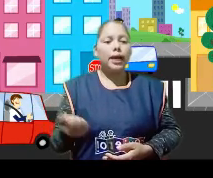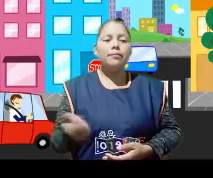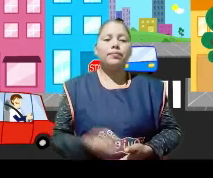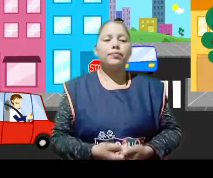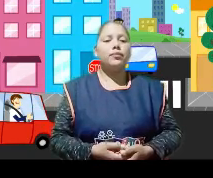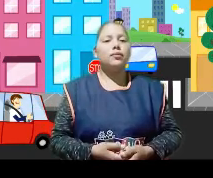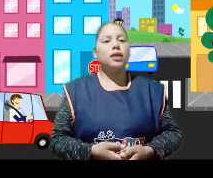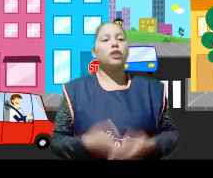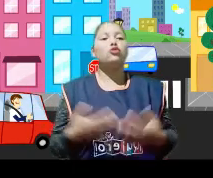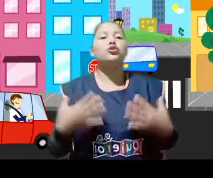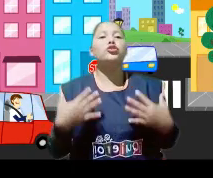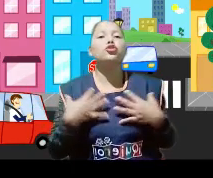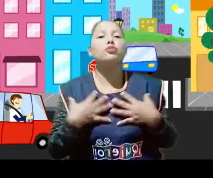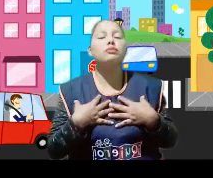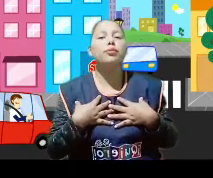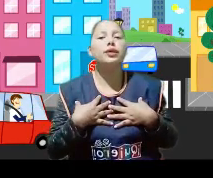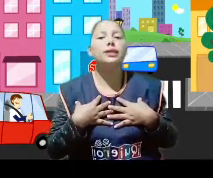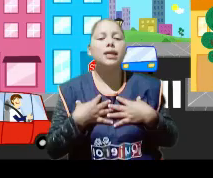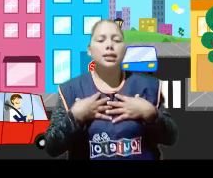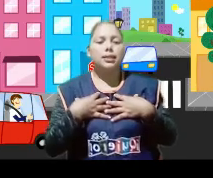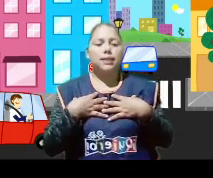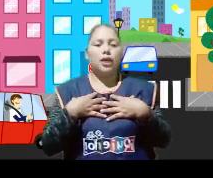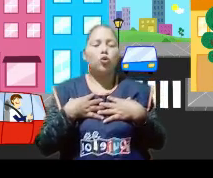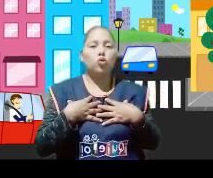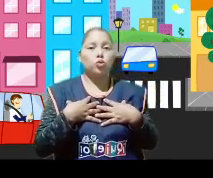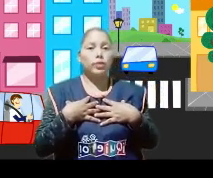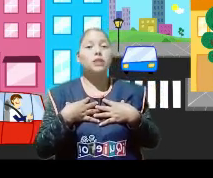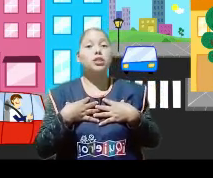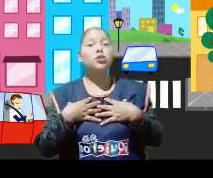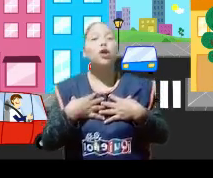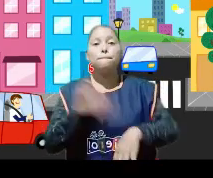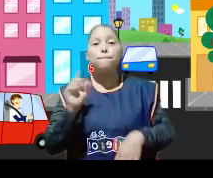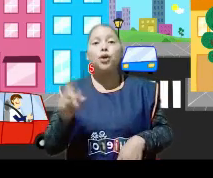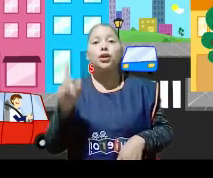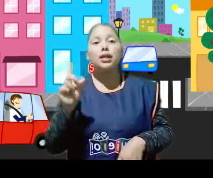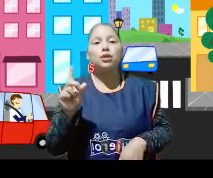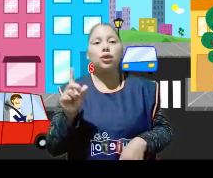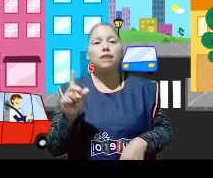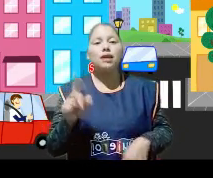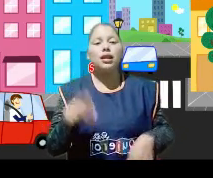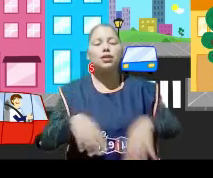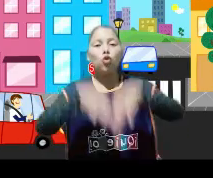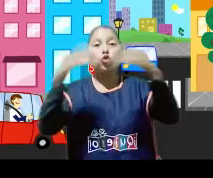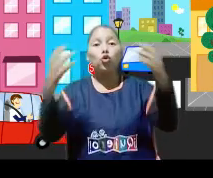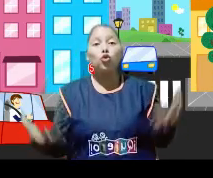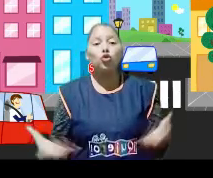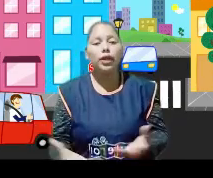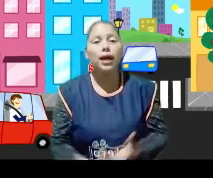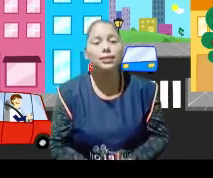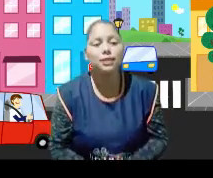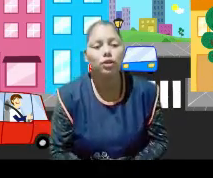indica, entonces nosotros vamos a poder estar seguros. ¿Verdad, chicos? Porque la seguridad vial es un